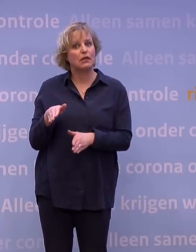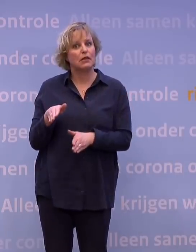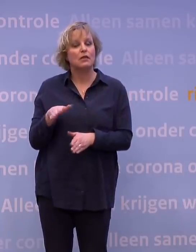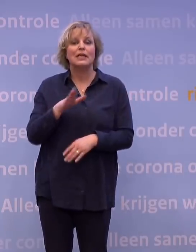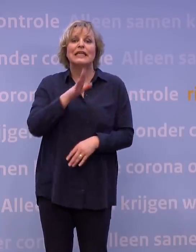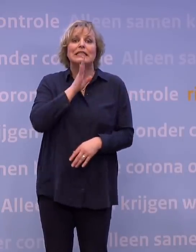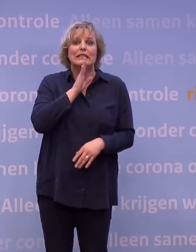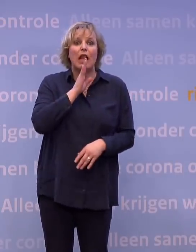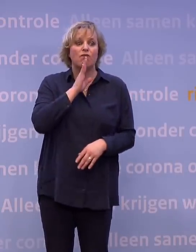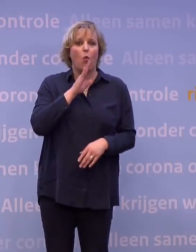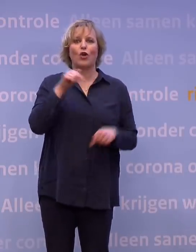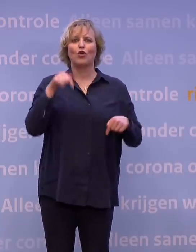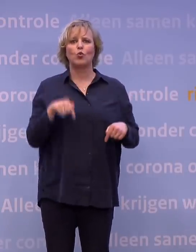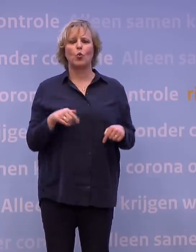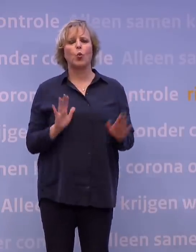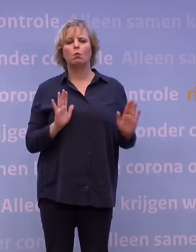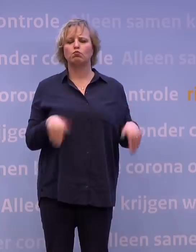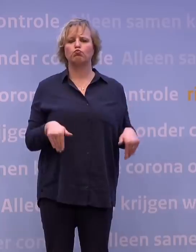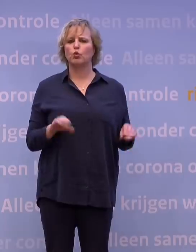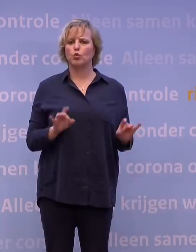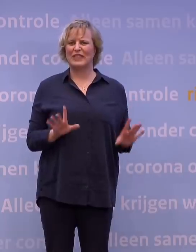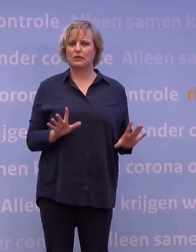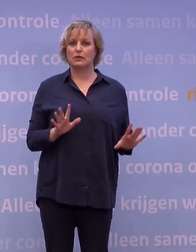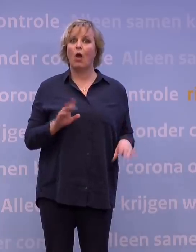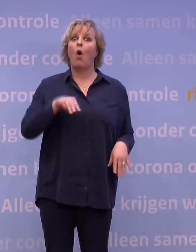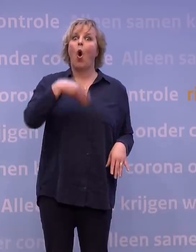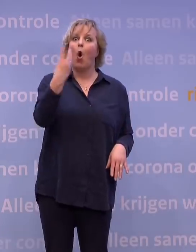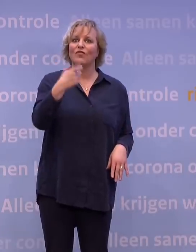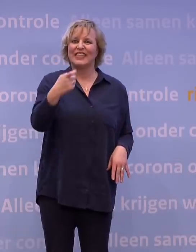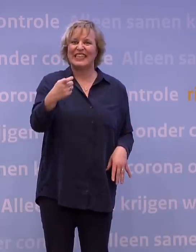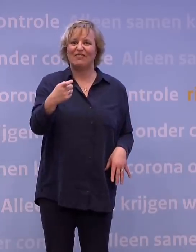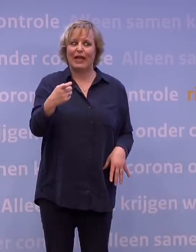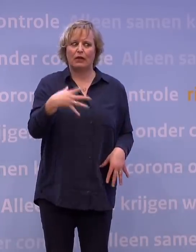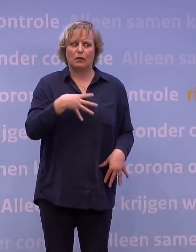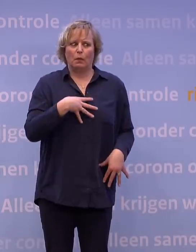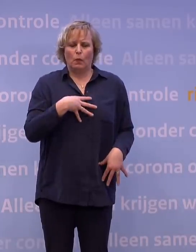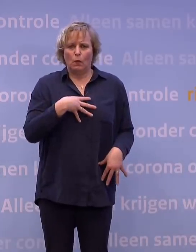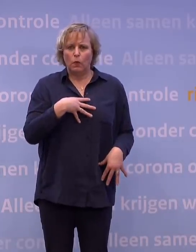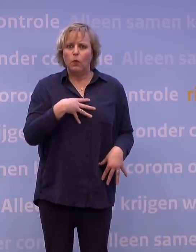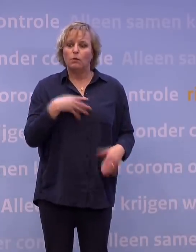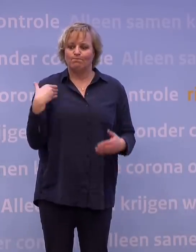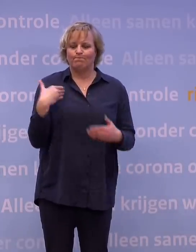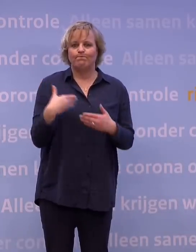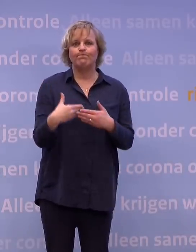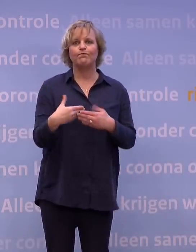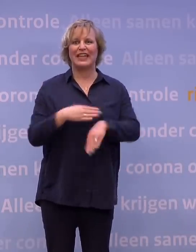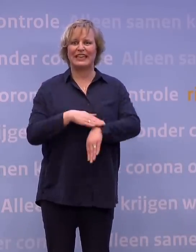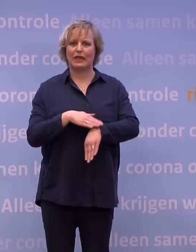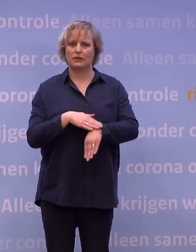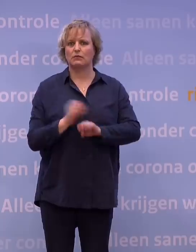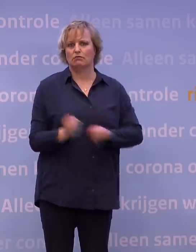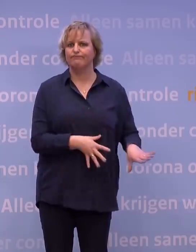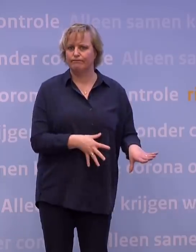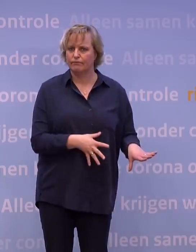spijt zijn als we nu afwachten en over een week of drie achterom kijken en zien dat we kostbare kansen hebben laten